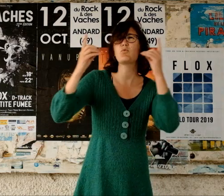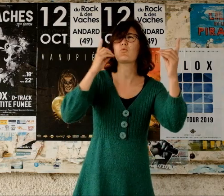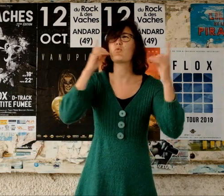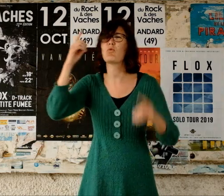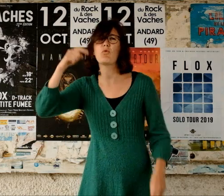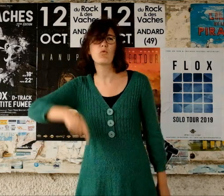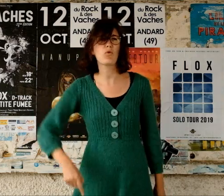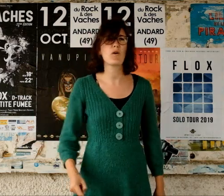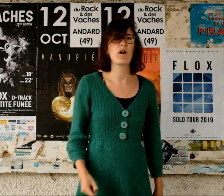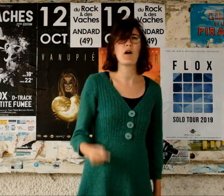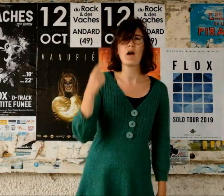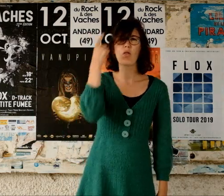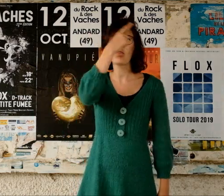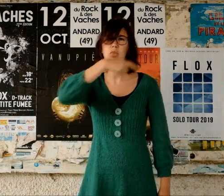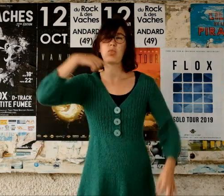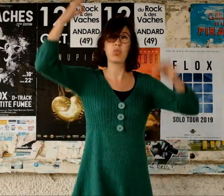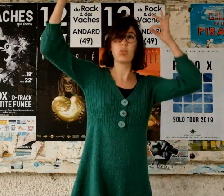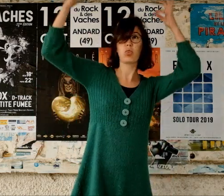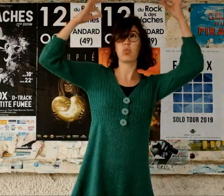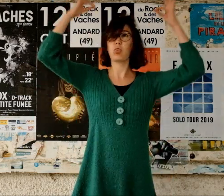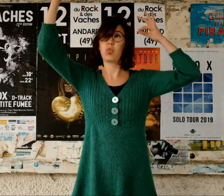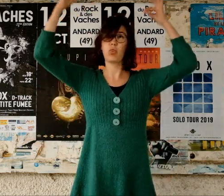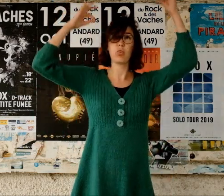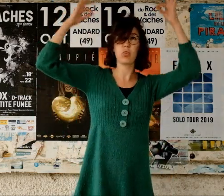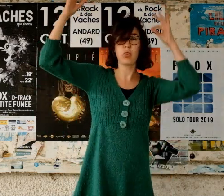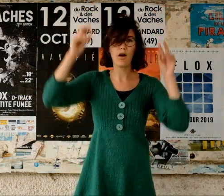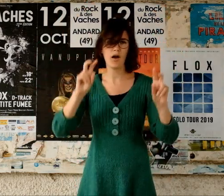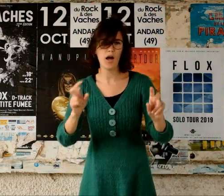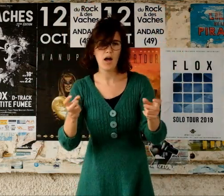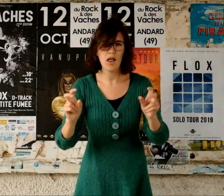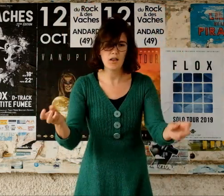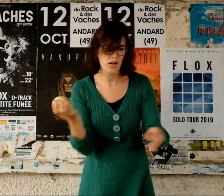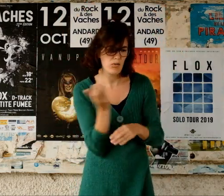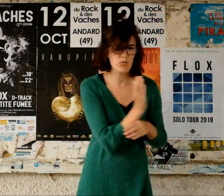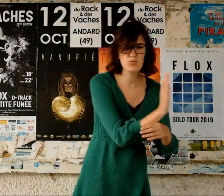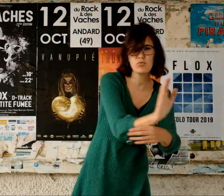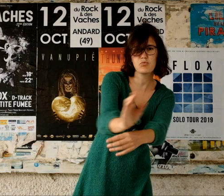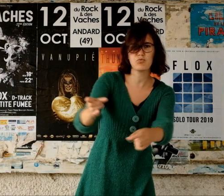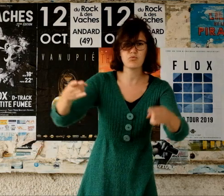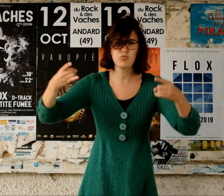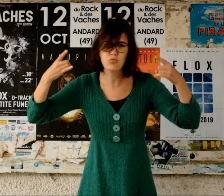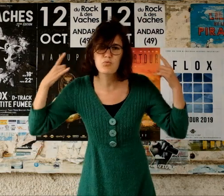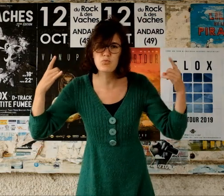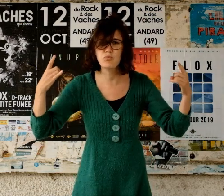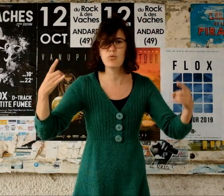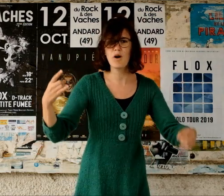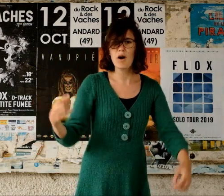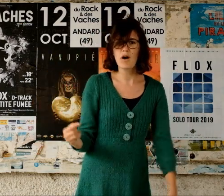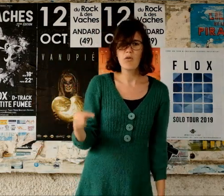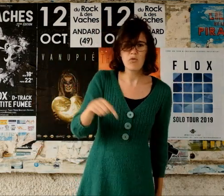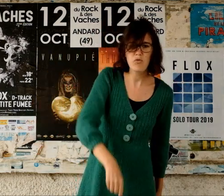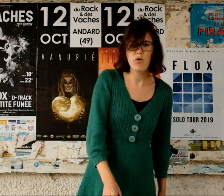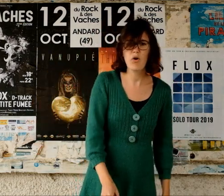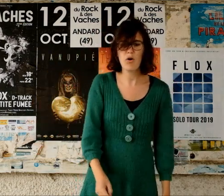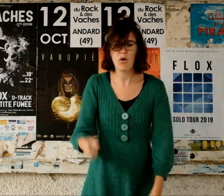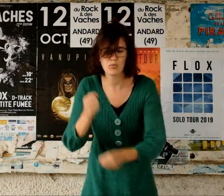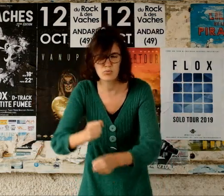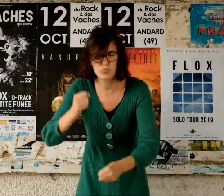du réseau pour les enfants Faut ressembler à des guignols Faut que tu passes à la télé Pour rentrer dans les